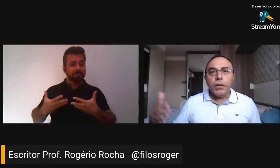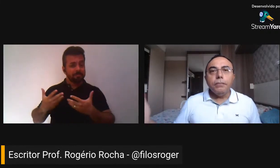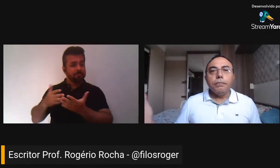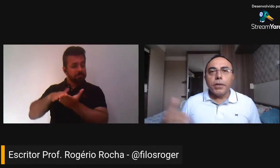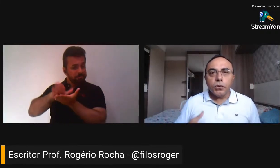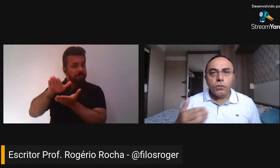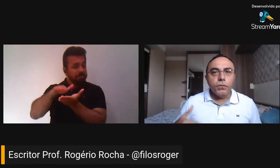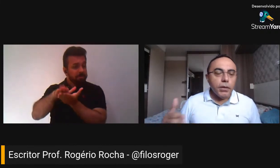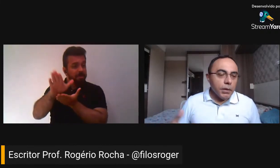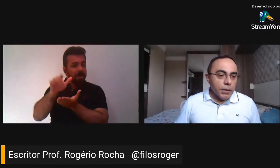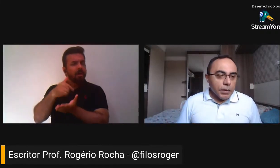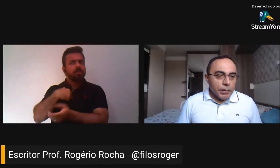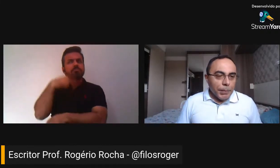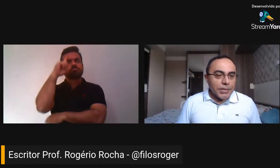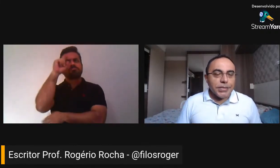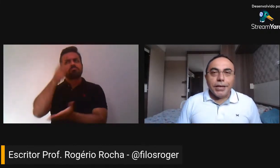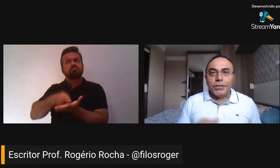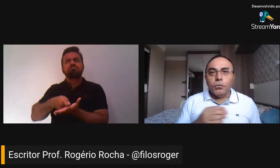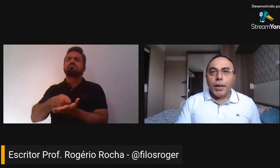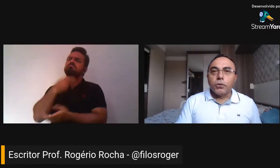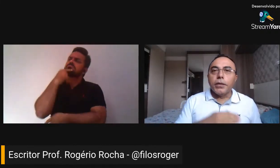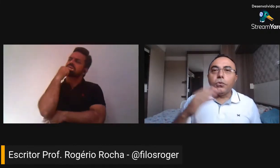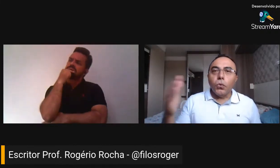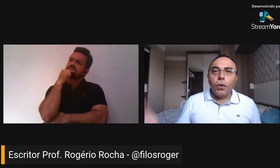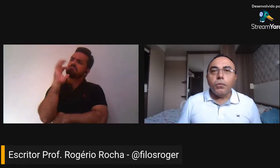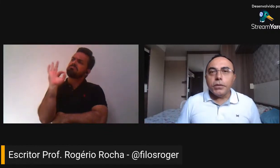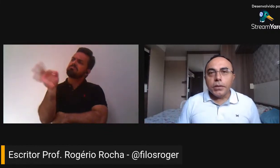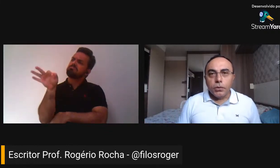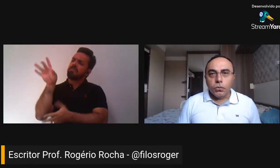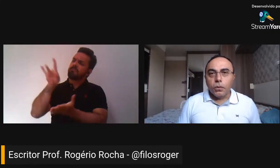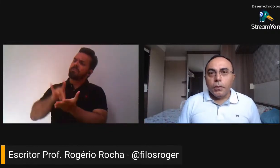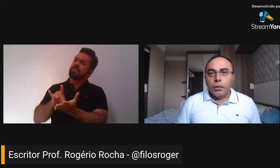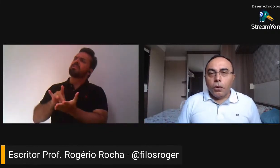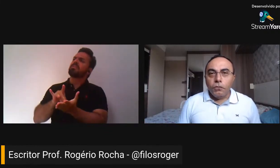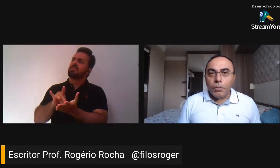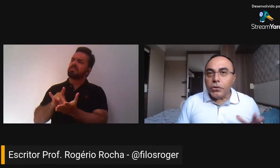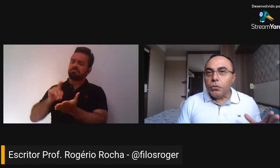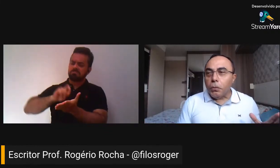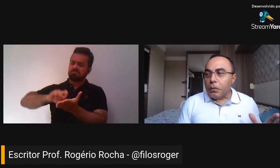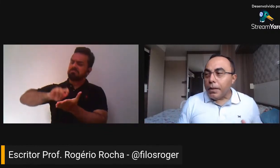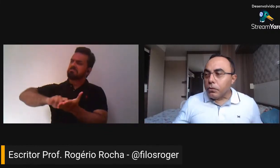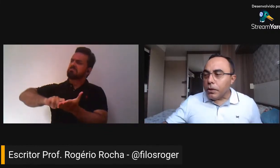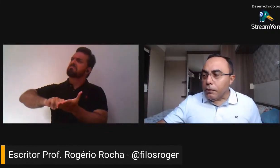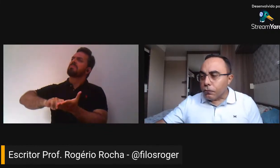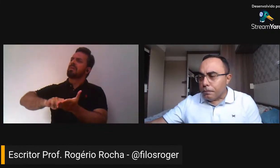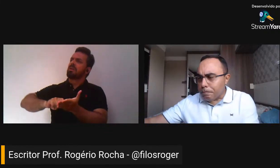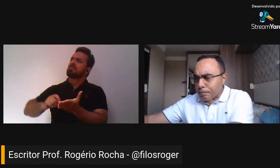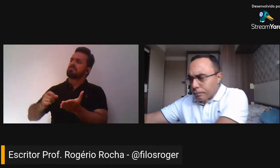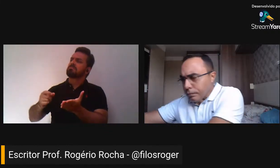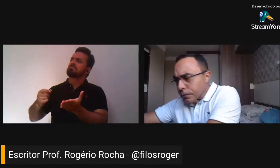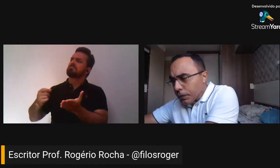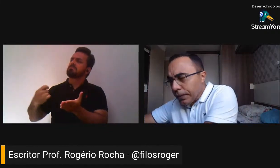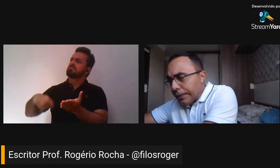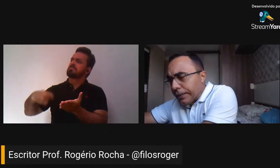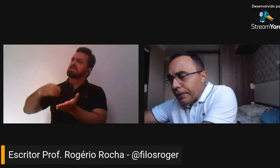resolvi passar de um mero leitor a um escritor. Obviamente que o meu primeiro livro